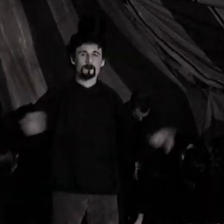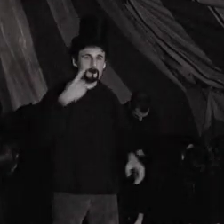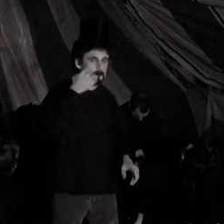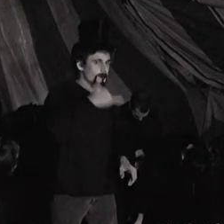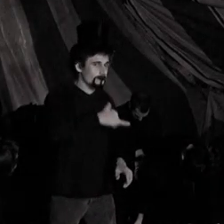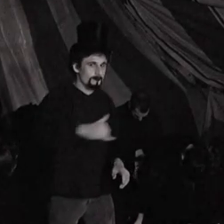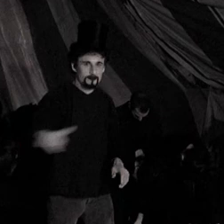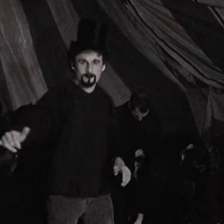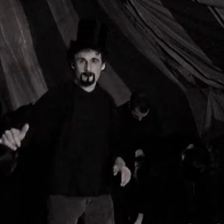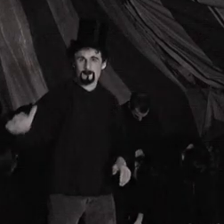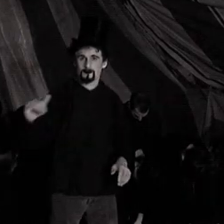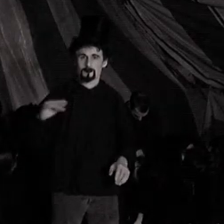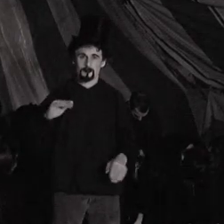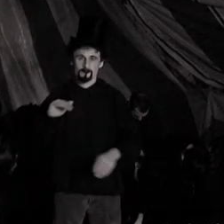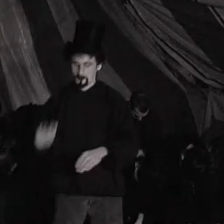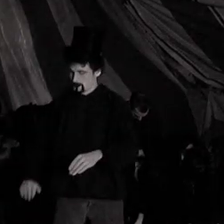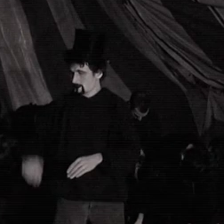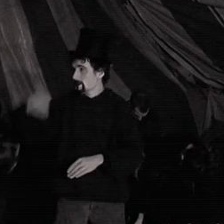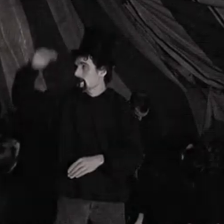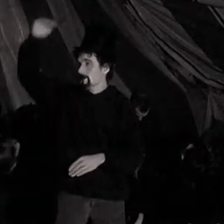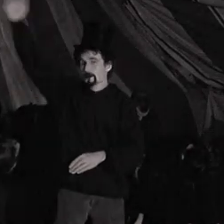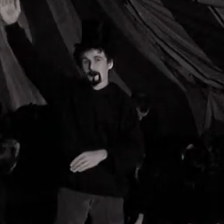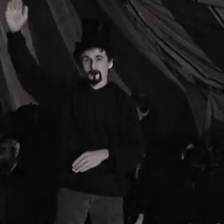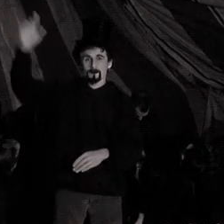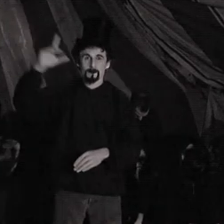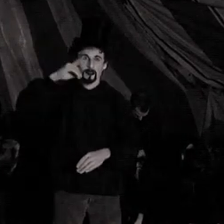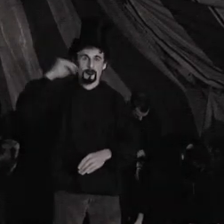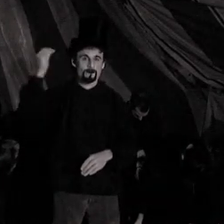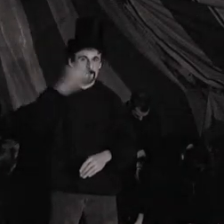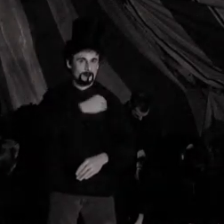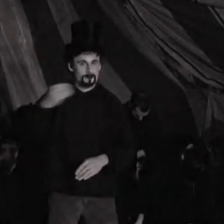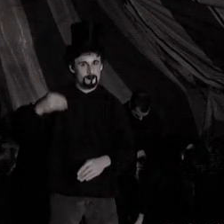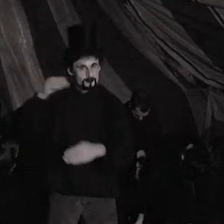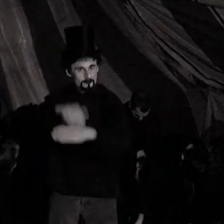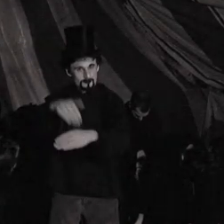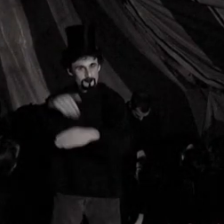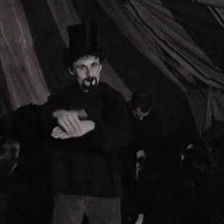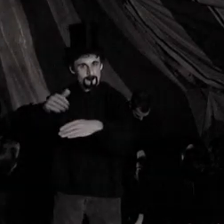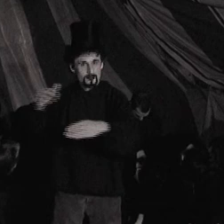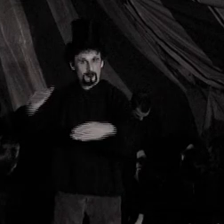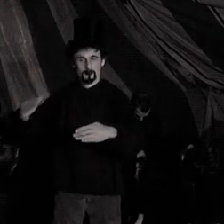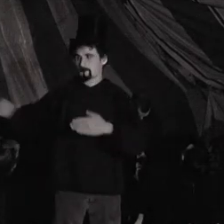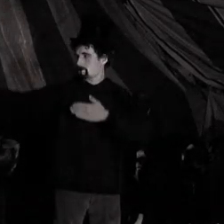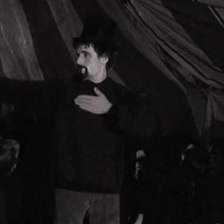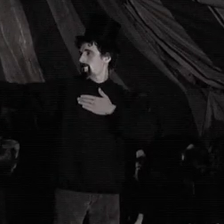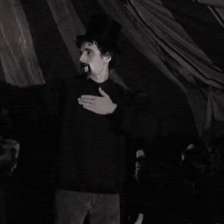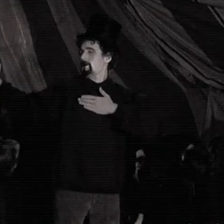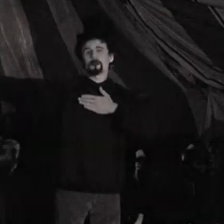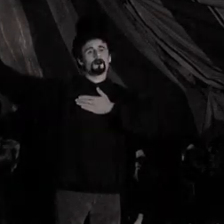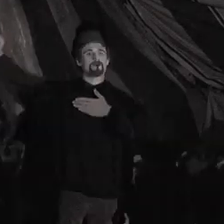du jamais vu, pour les petits et les grands, mesdames et messieurs, ce soir, le moment du quai !